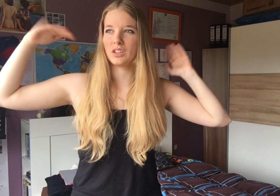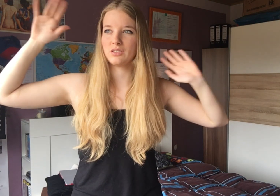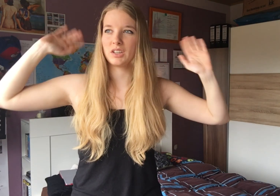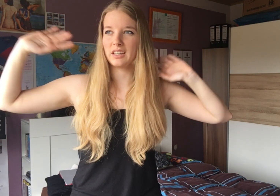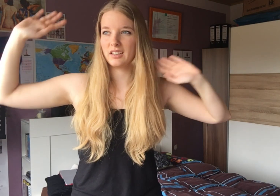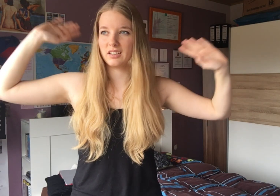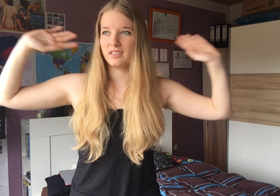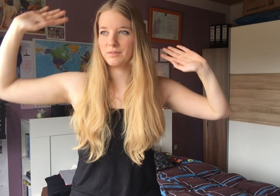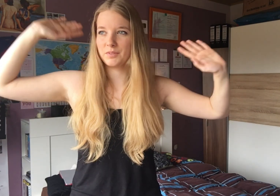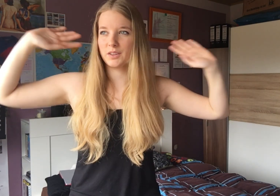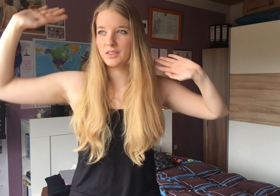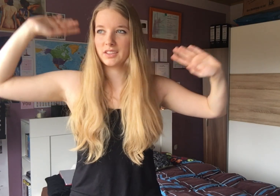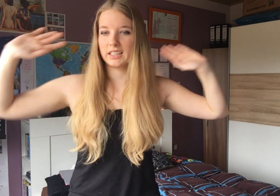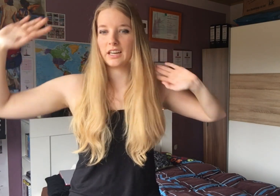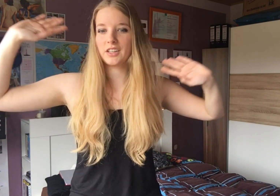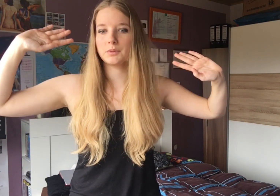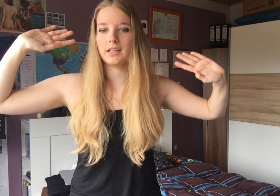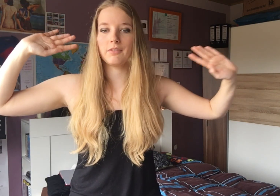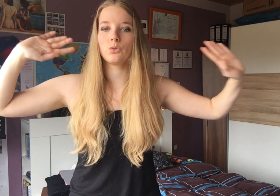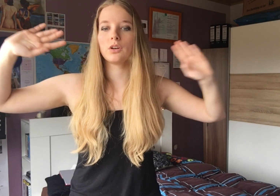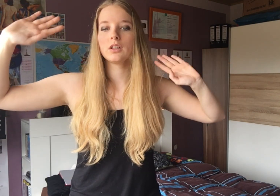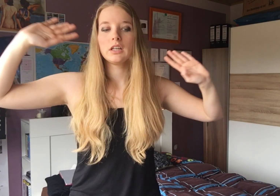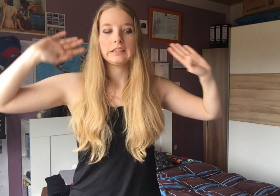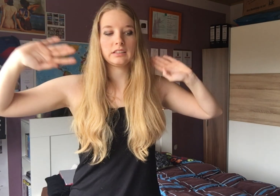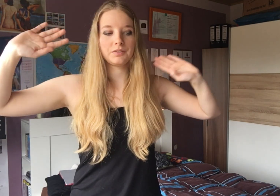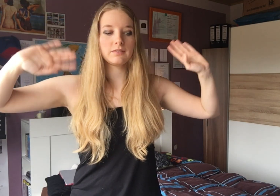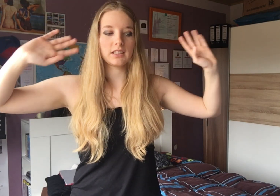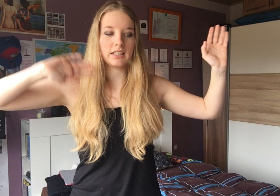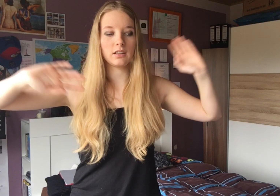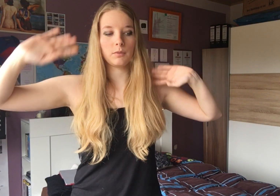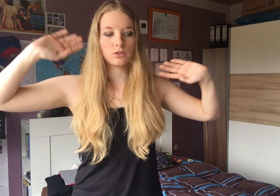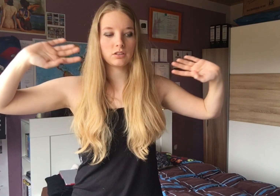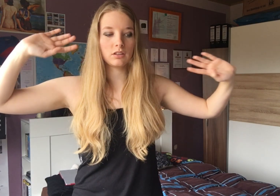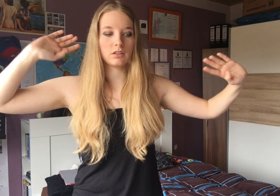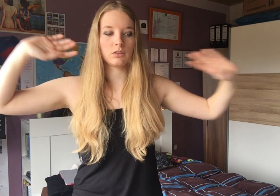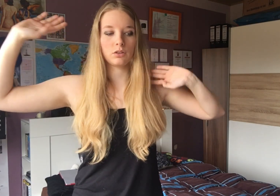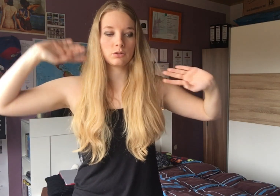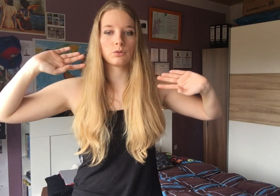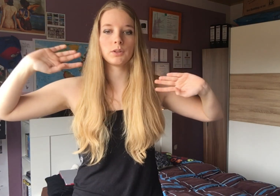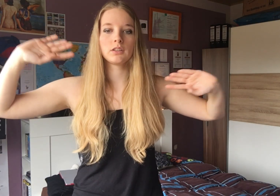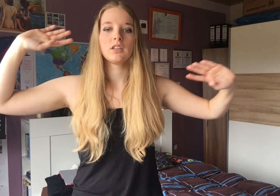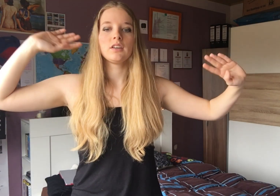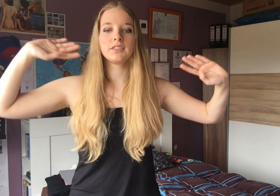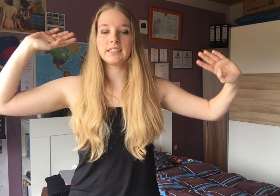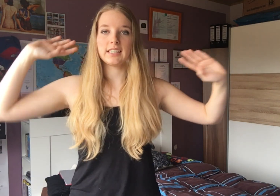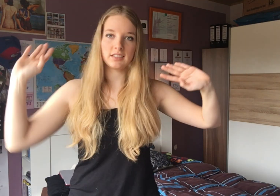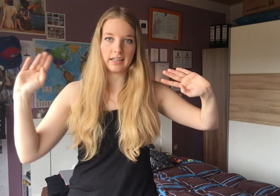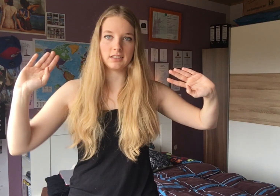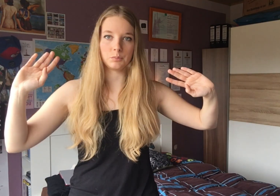oder so, äh, das da und hab ich halt einfach nur da, dazwischen, was ganz am lautesten noch gesungen würde, finden, dass ich leiser